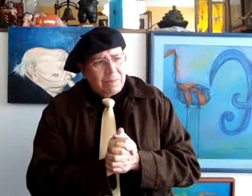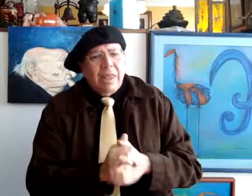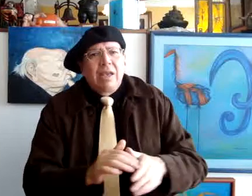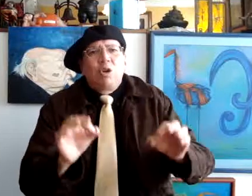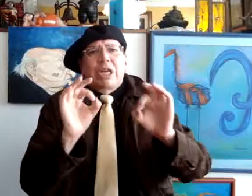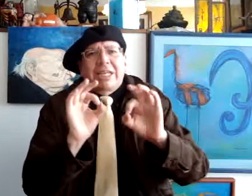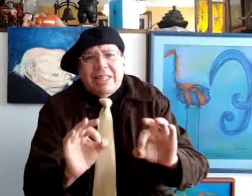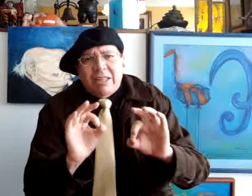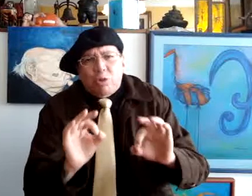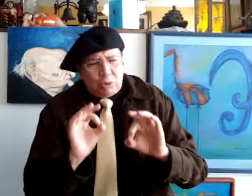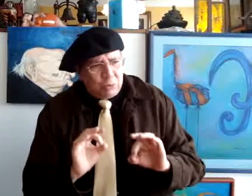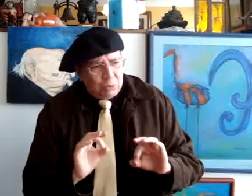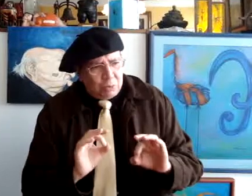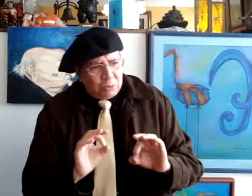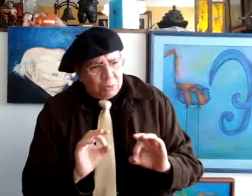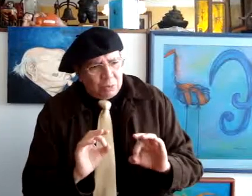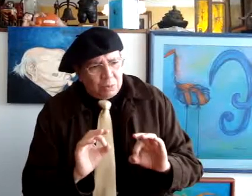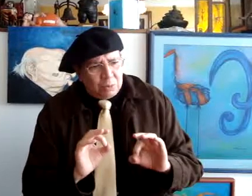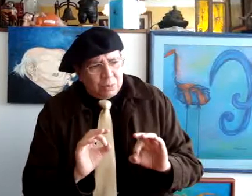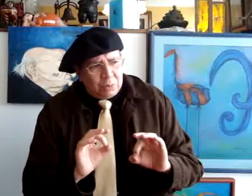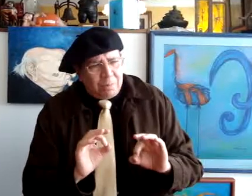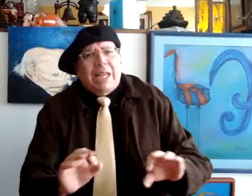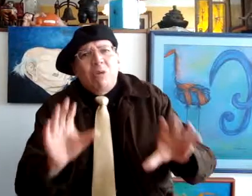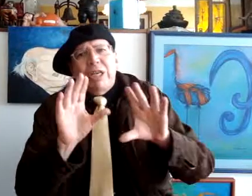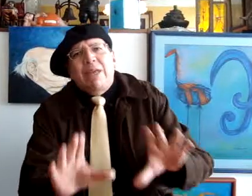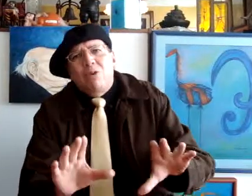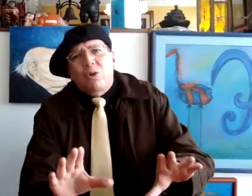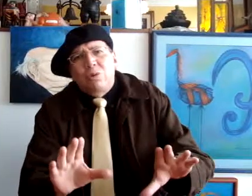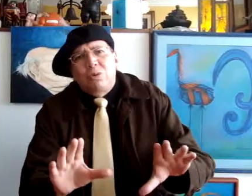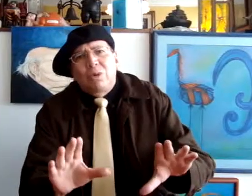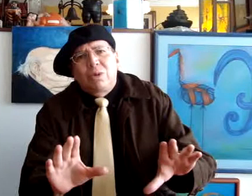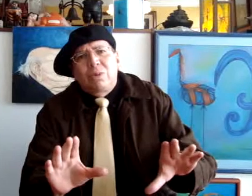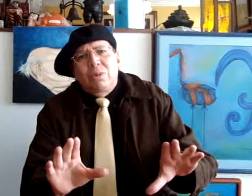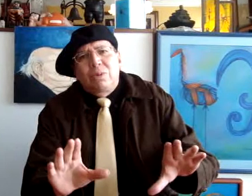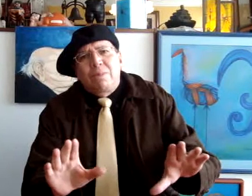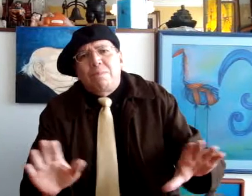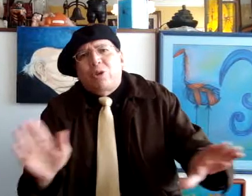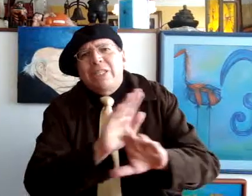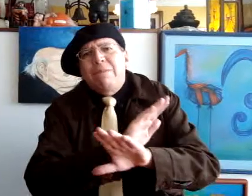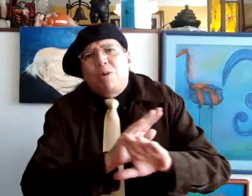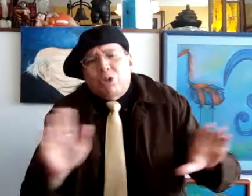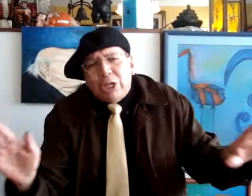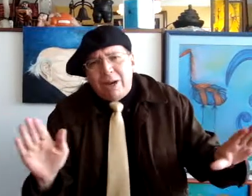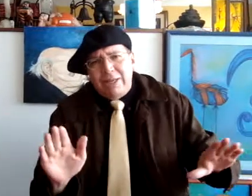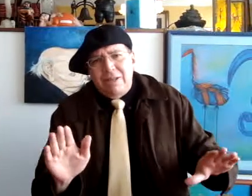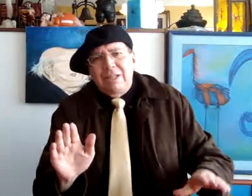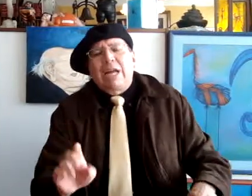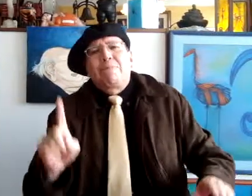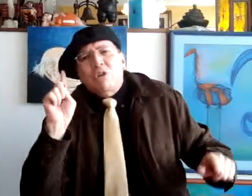Los arquitectos me causan temor porque es imposible tapar